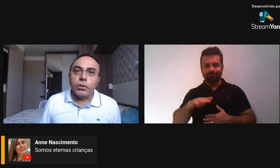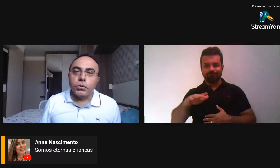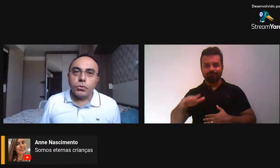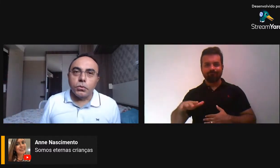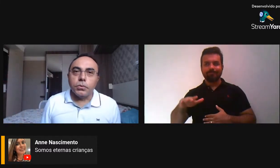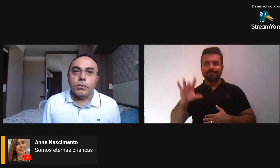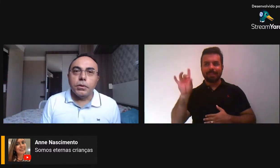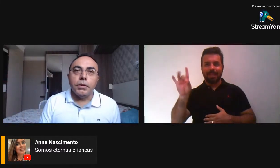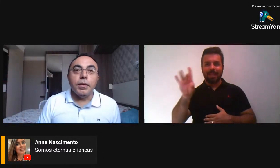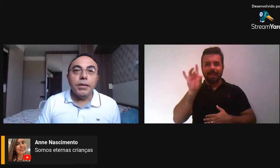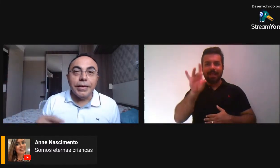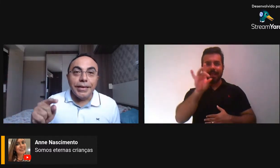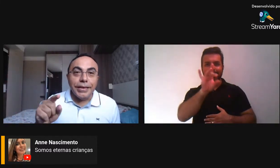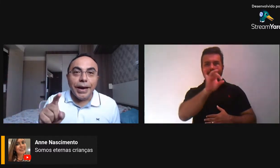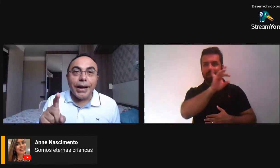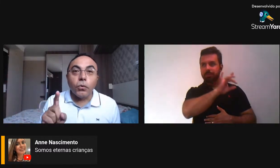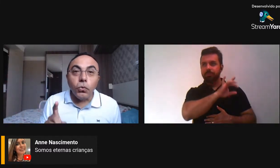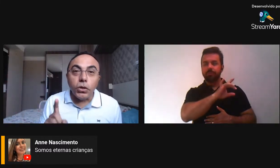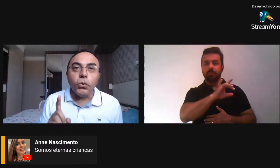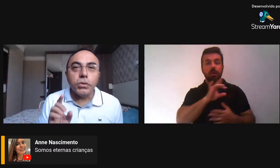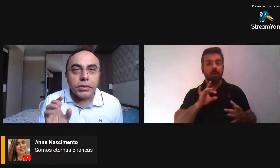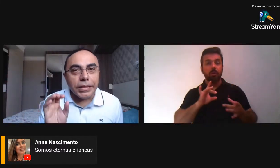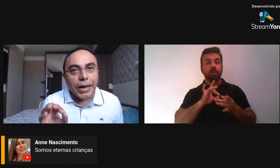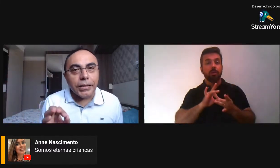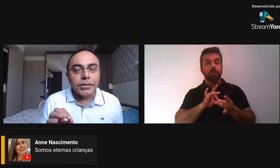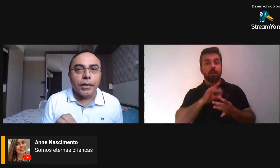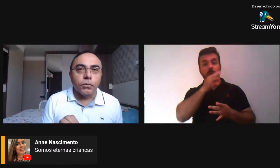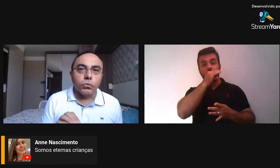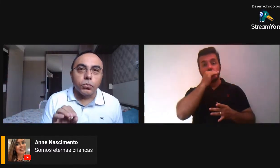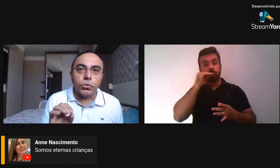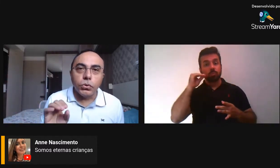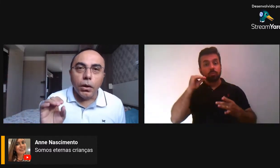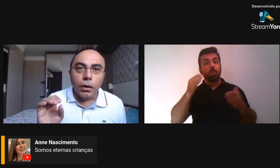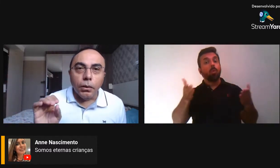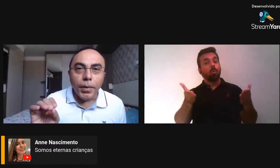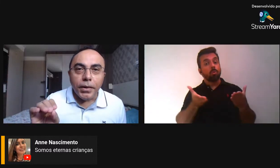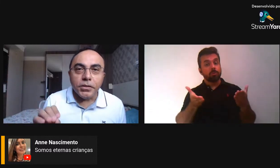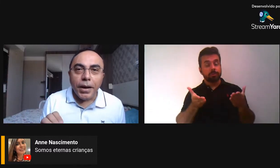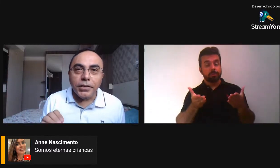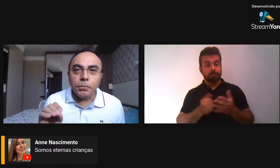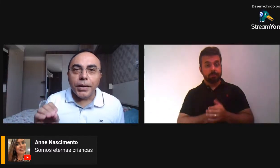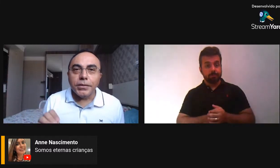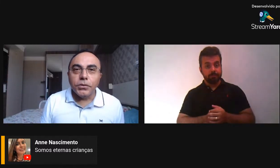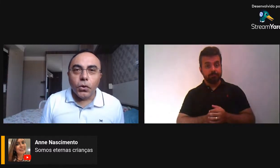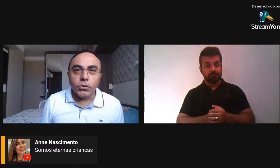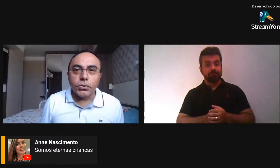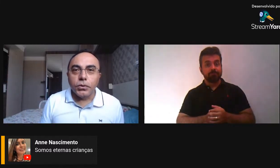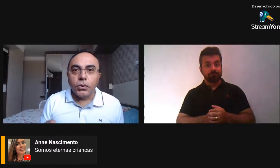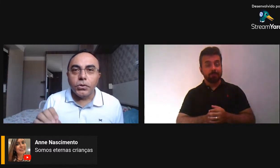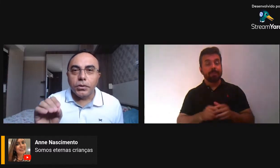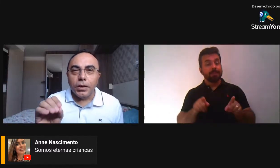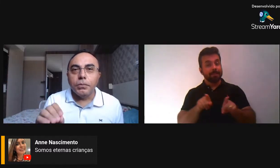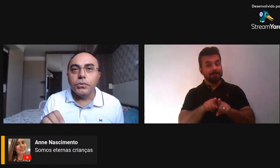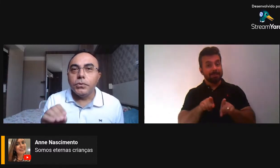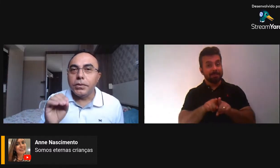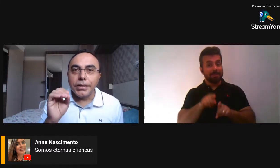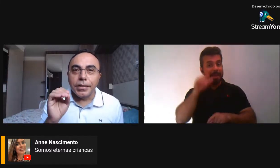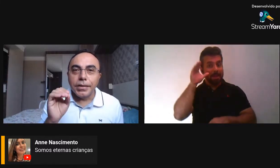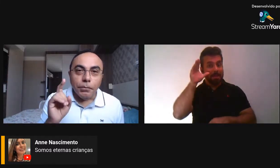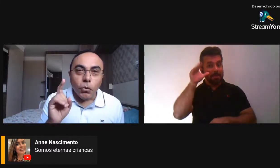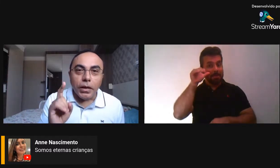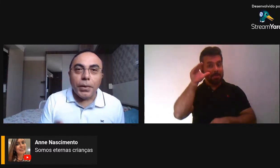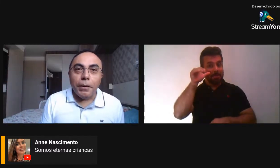adulto que nós somos e que a curiosidade que é um dos bens mais preciosos que nós temos,